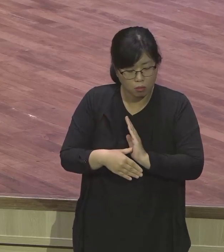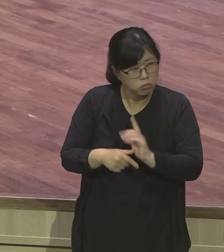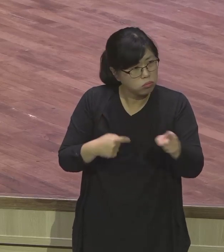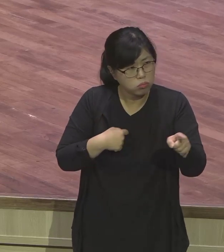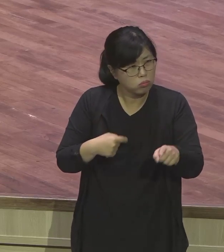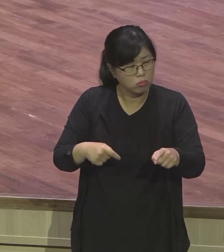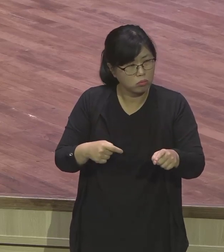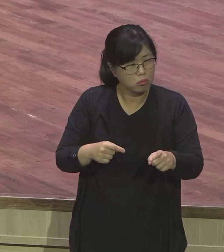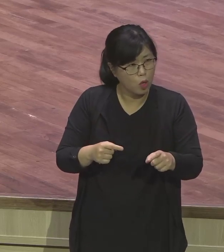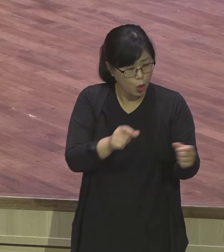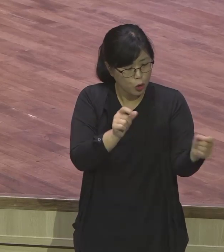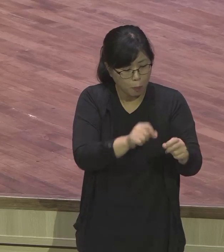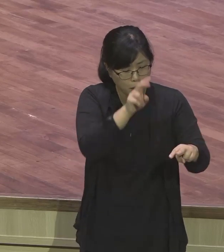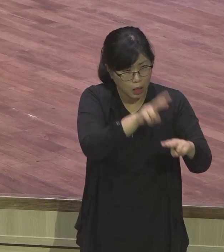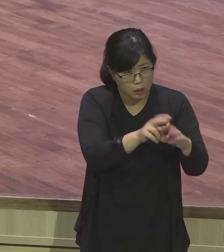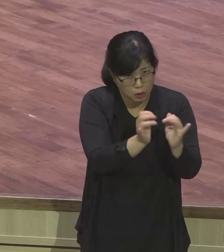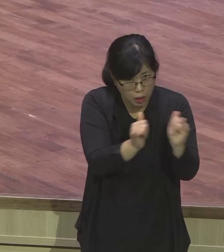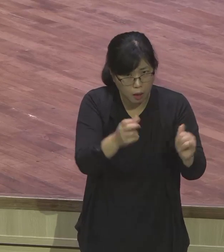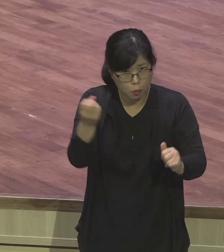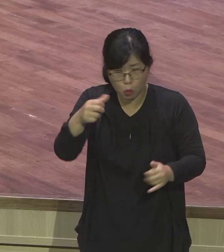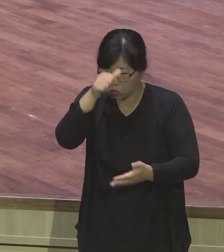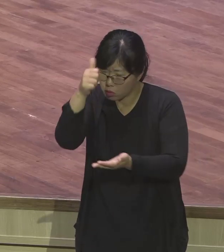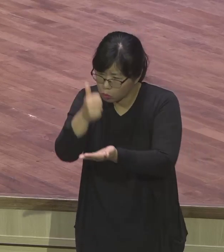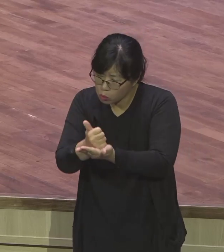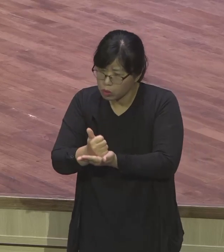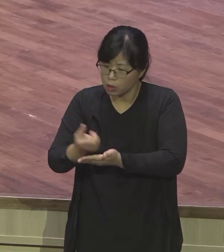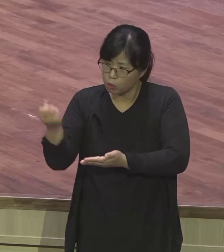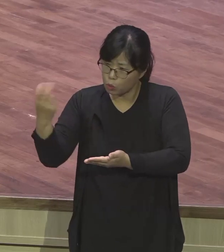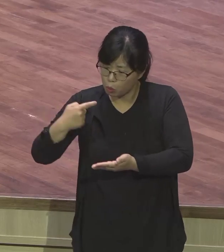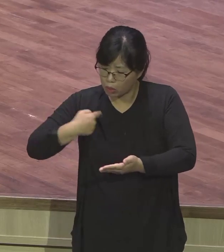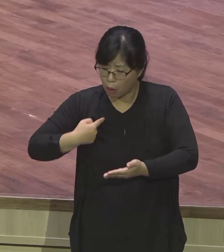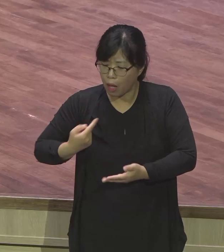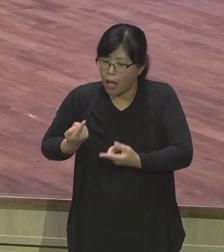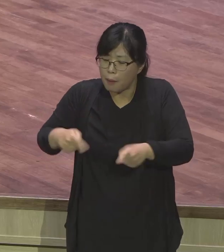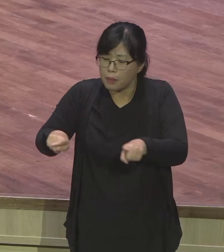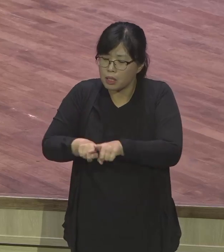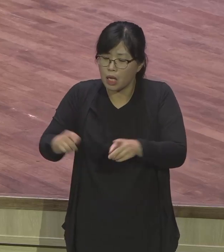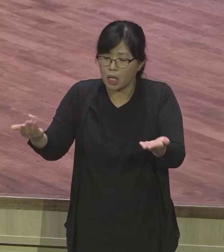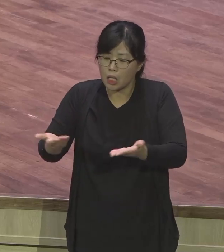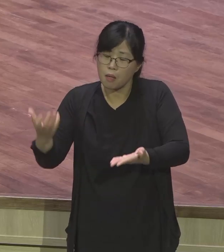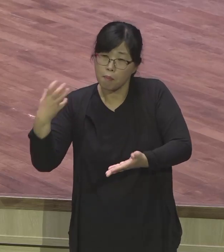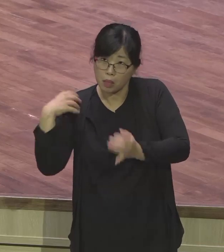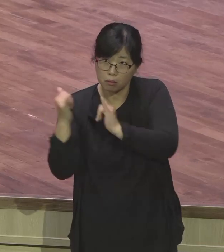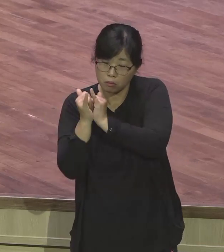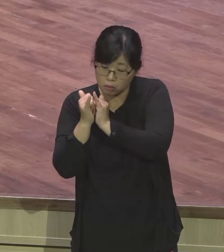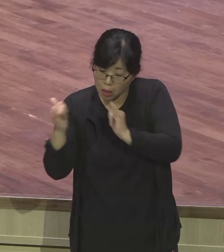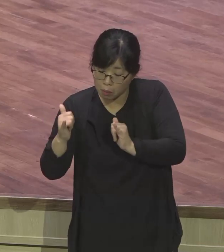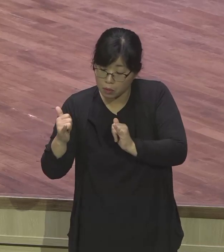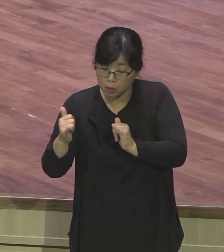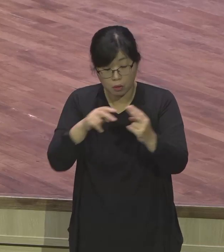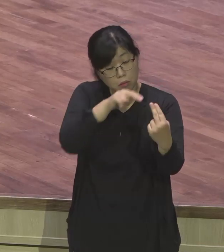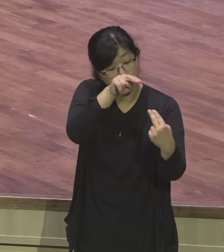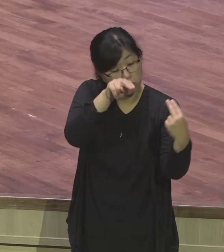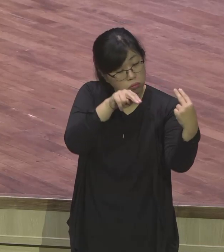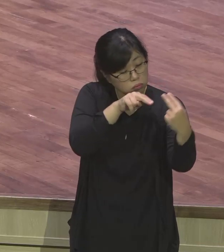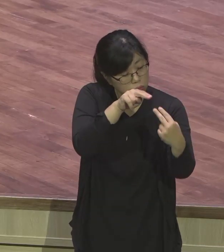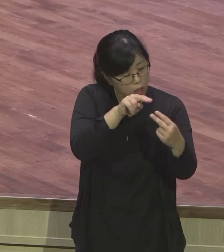신앙생활을 하면서 얼마나 영적인 민감성을 가지느냐. 그게 중요하다는